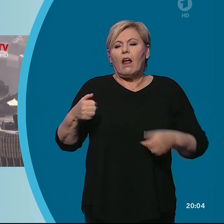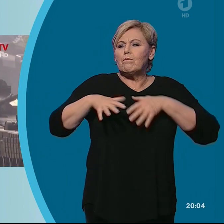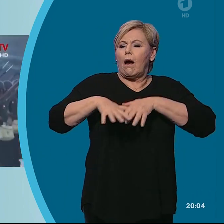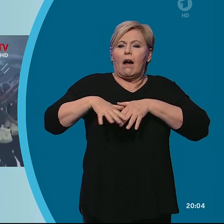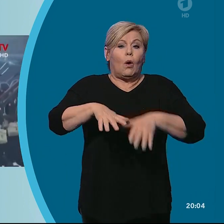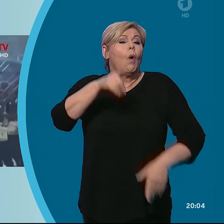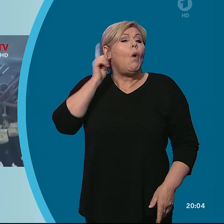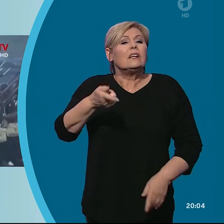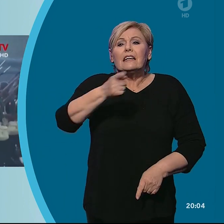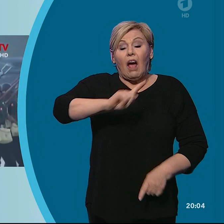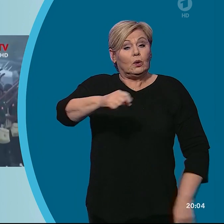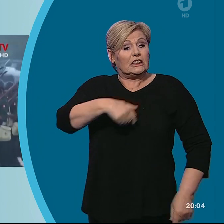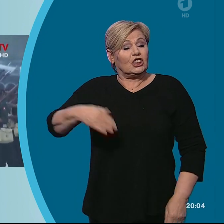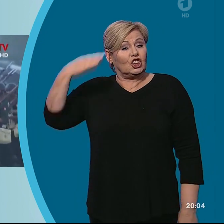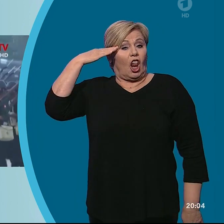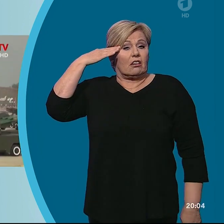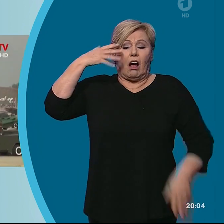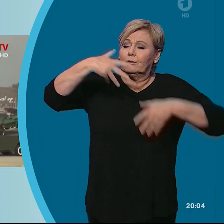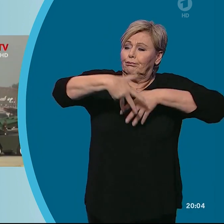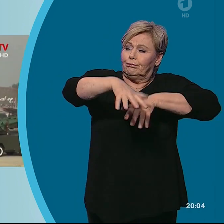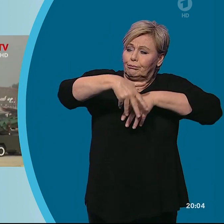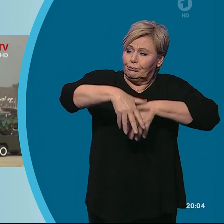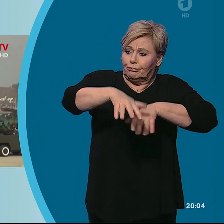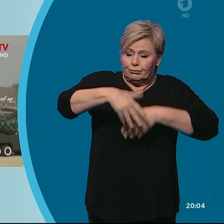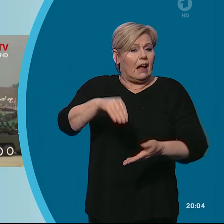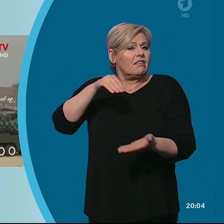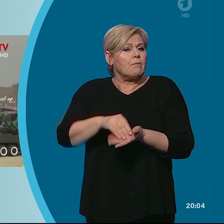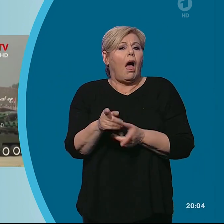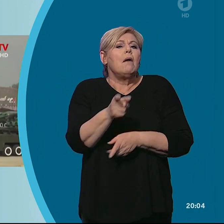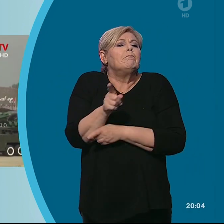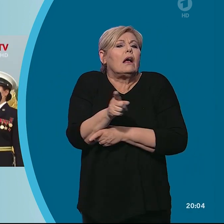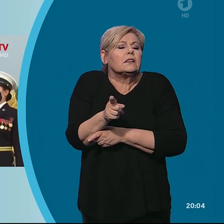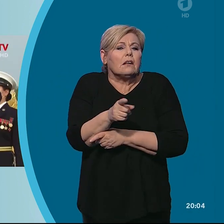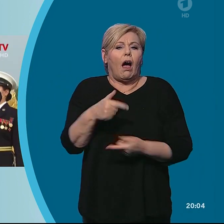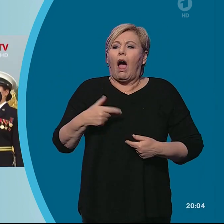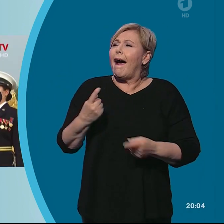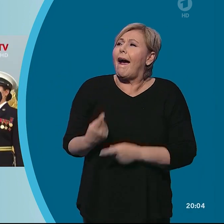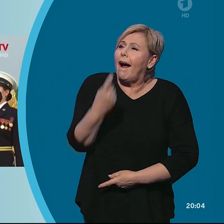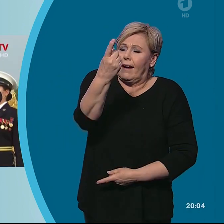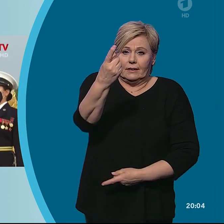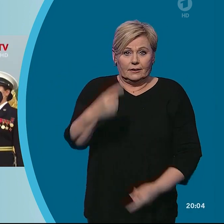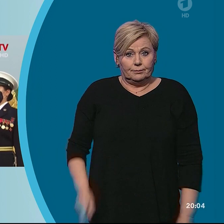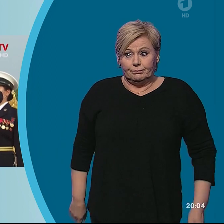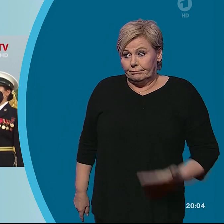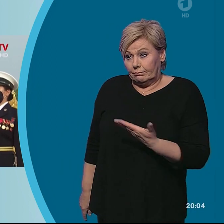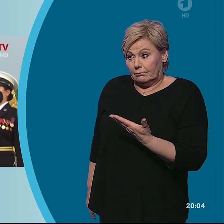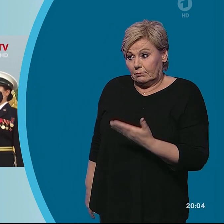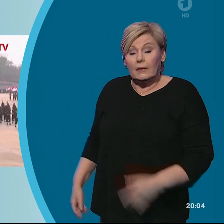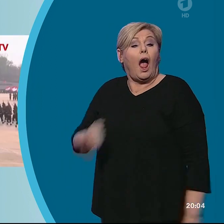tausende Soldaten aufmarschieren, flankiert von Panzern und Raketen. Armeeschef Min Aung Lai verurteilt die andauernden Proteste im